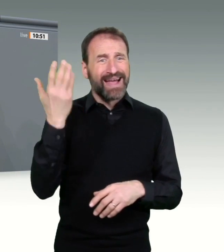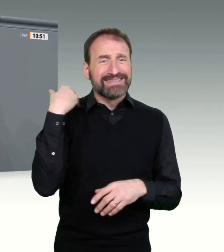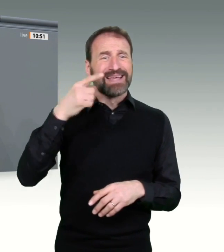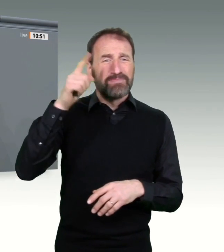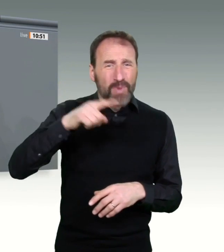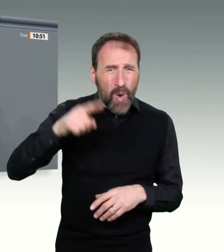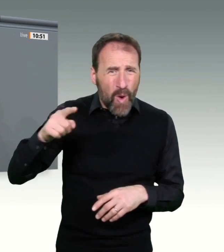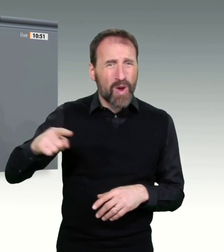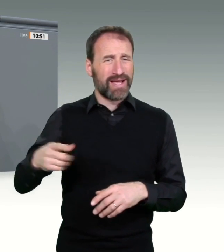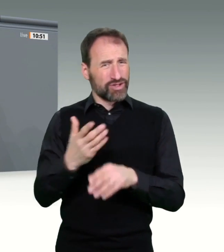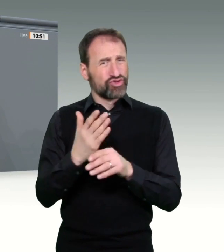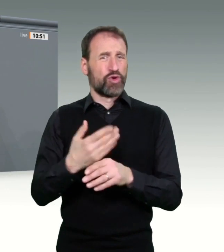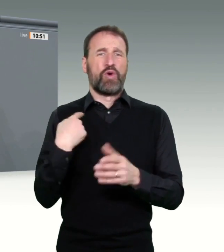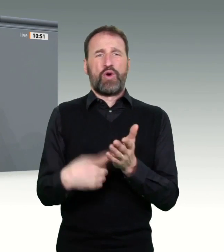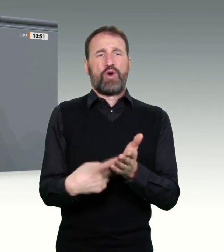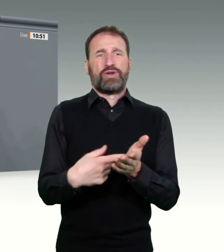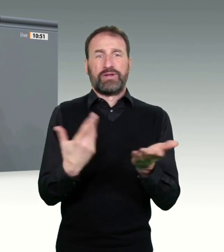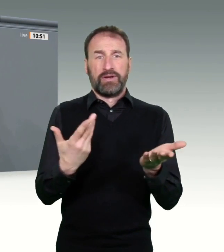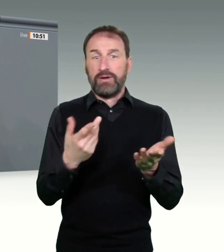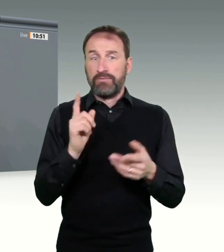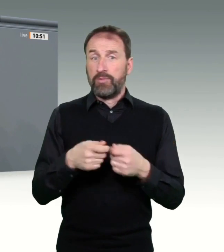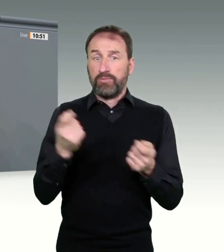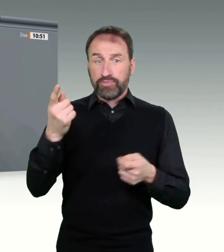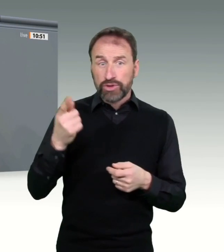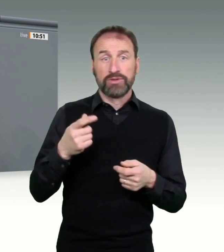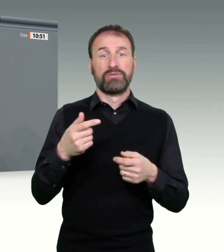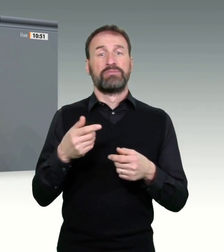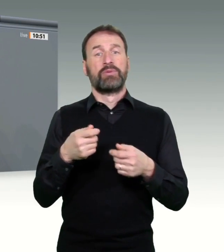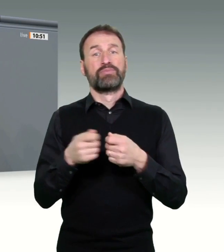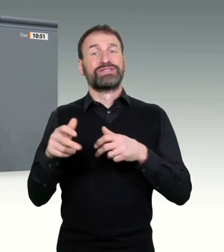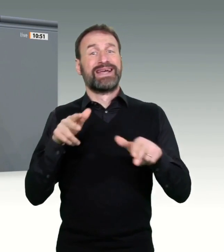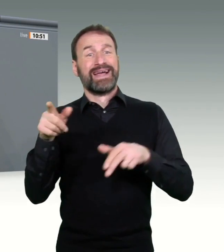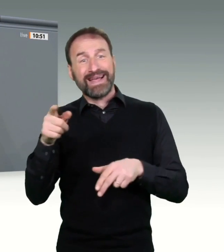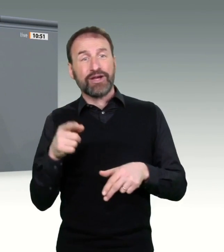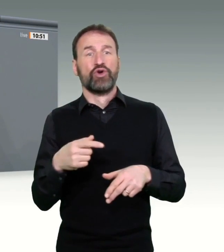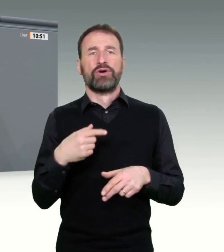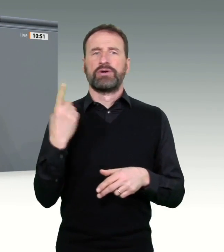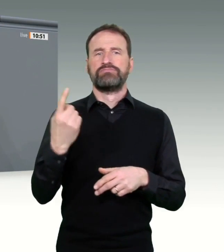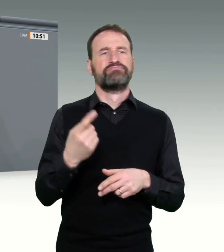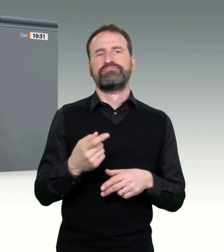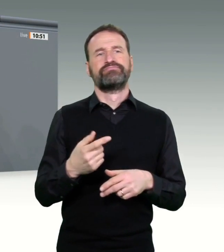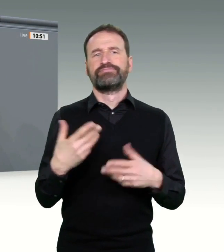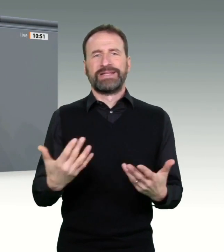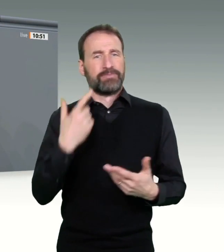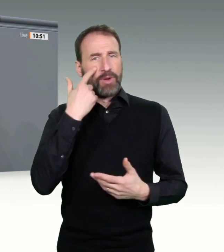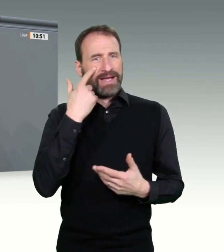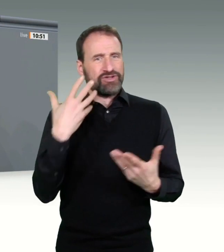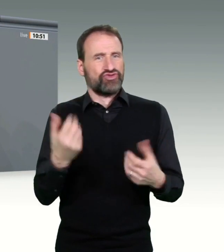einen Arbeitskreis, an dem Sie Ministerien beteiligt sind, unter der Führung von zwei Ministern, von denen mindestens einer wegen des Mautskandals